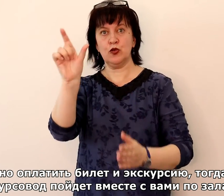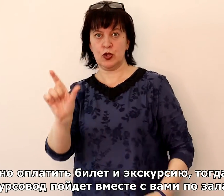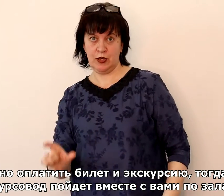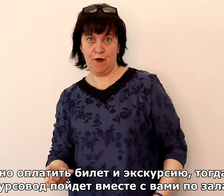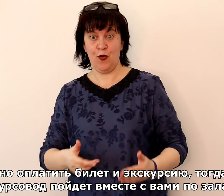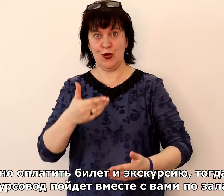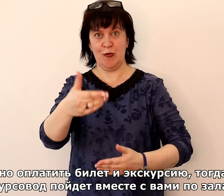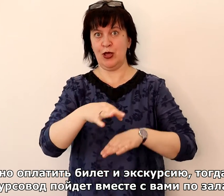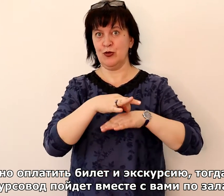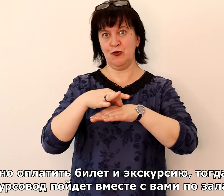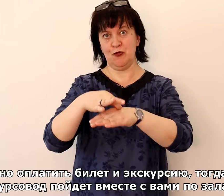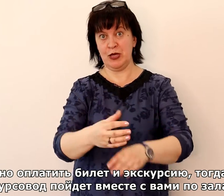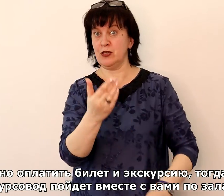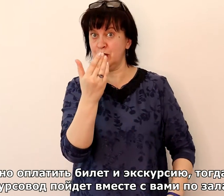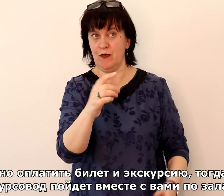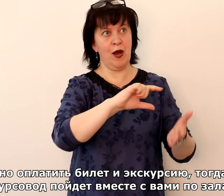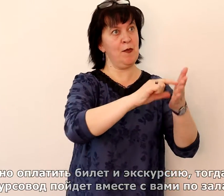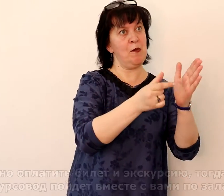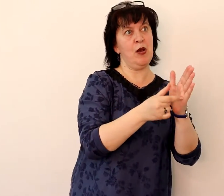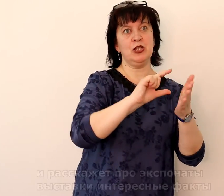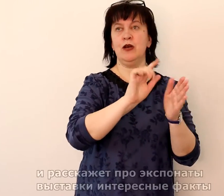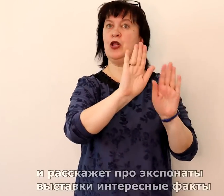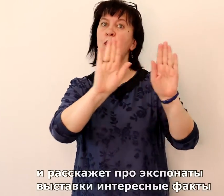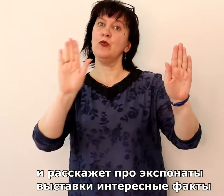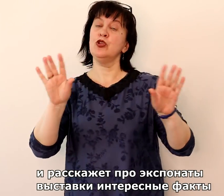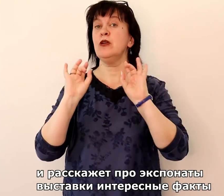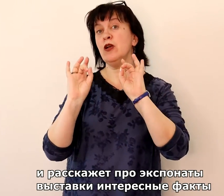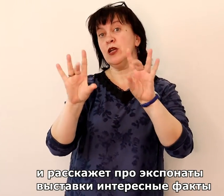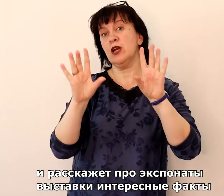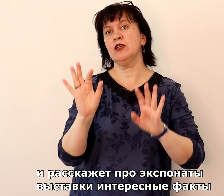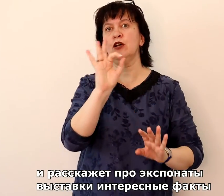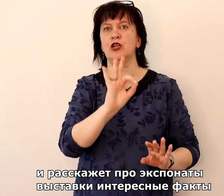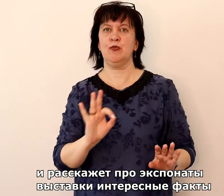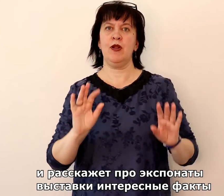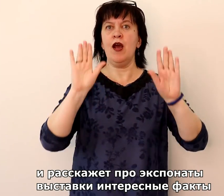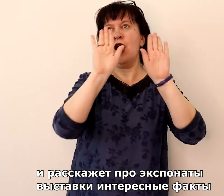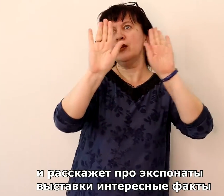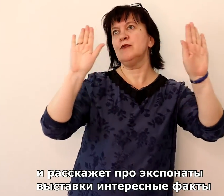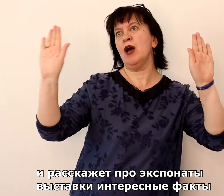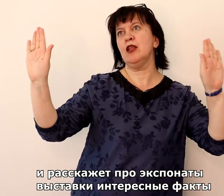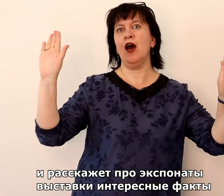по залам музея и расскажет про экспонаты выставки «Интересные факты».